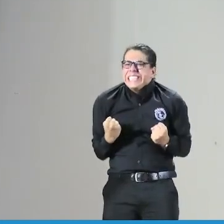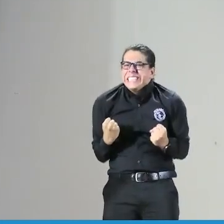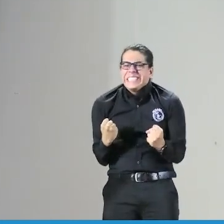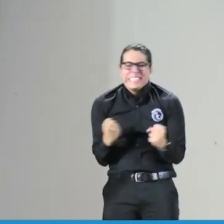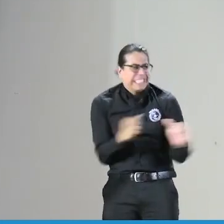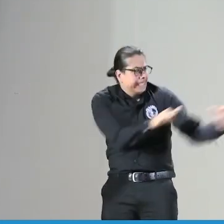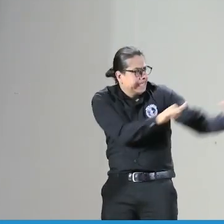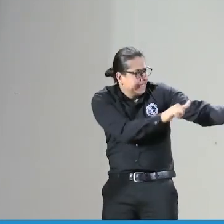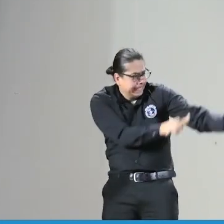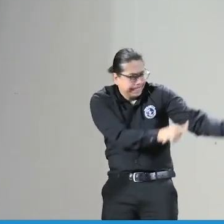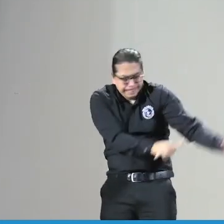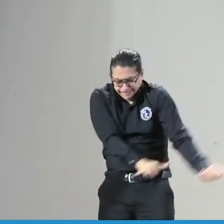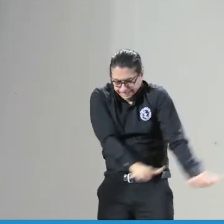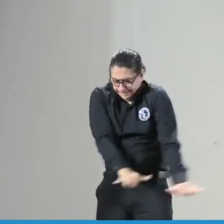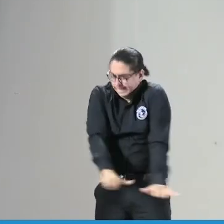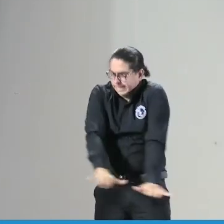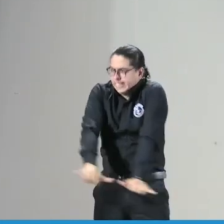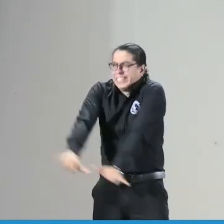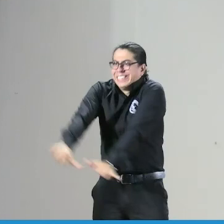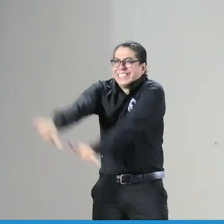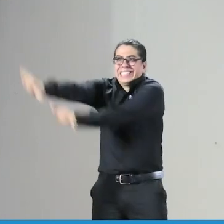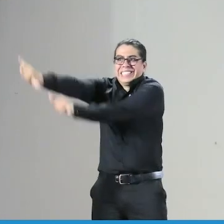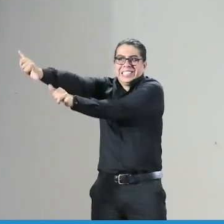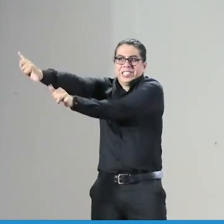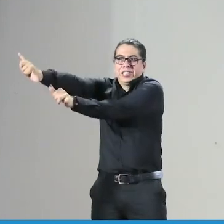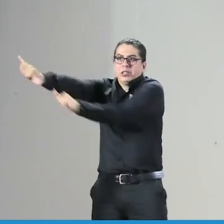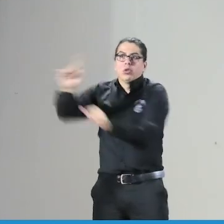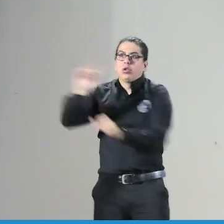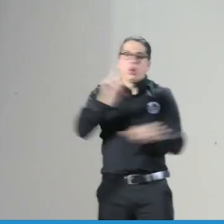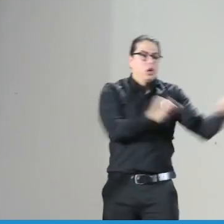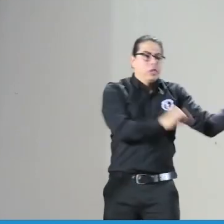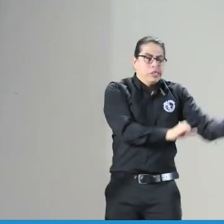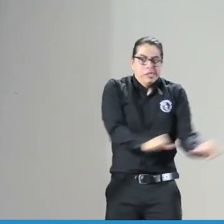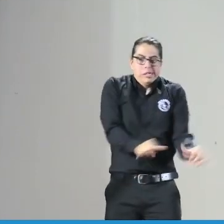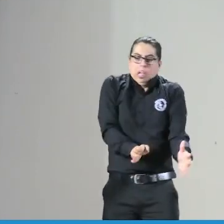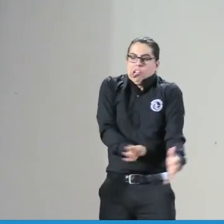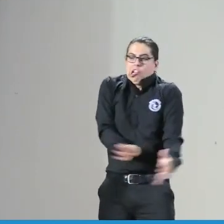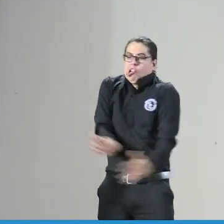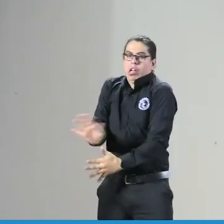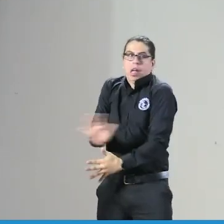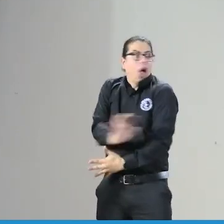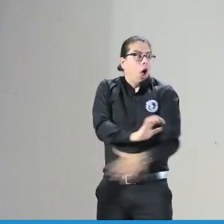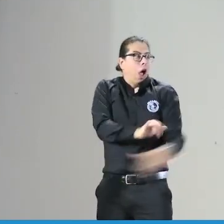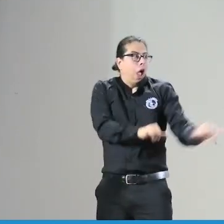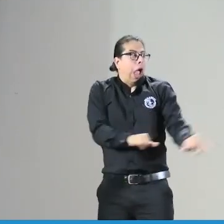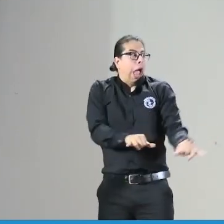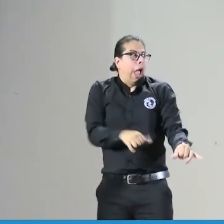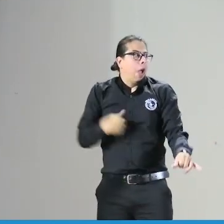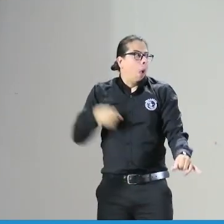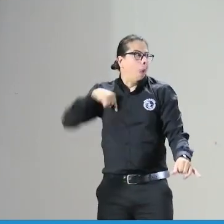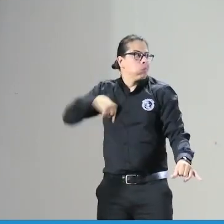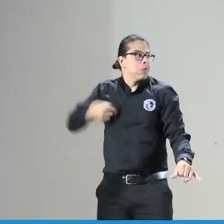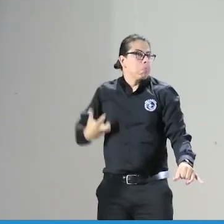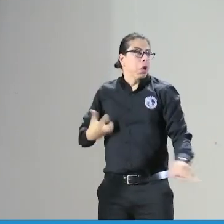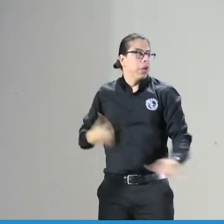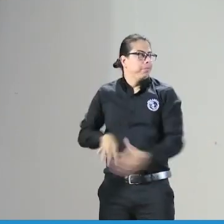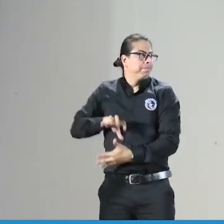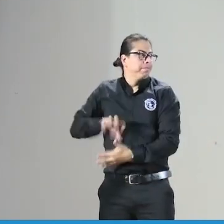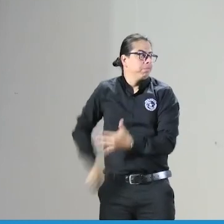esa información de manera fidelita yo no puedo de pronto enviarme la